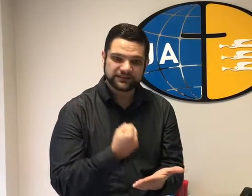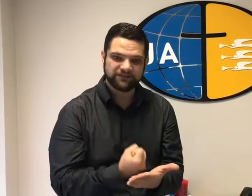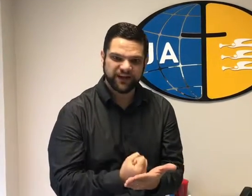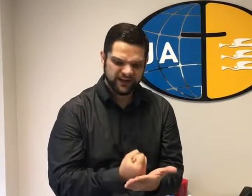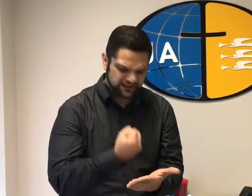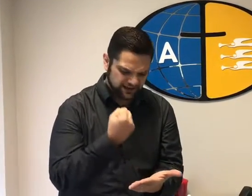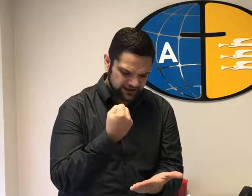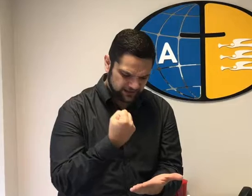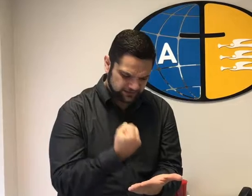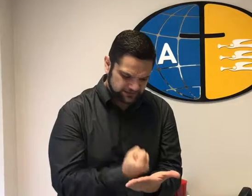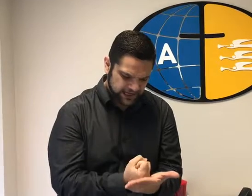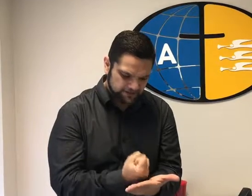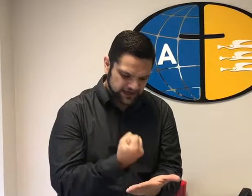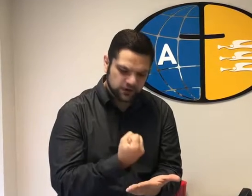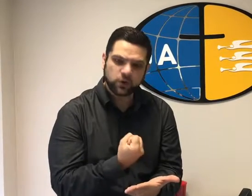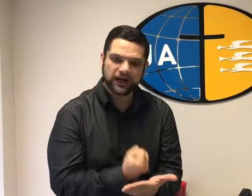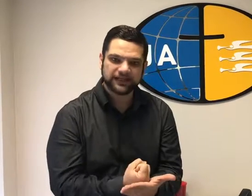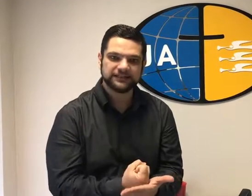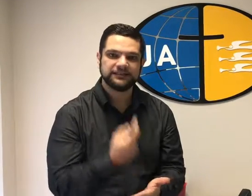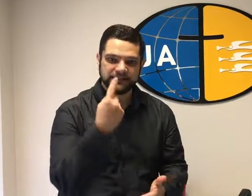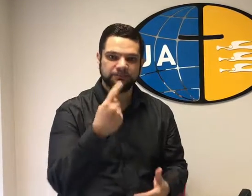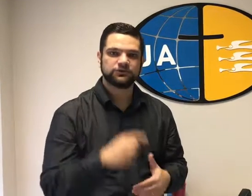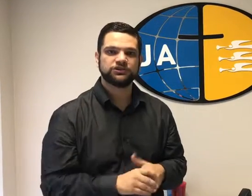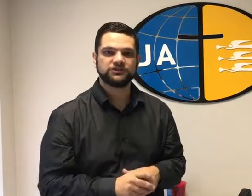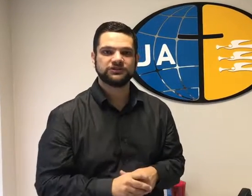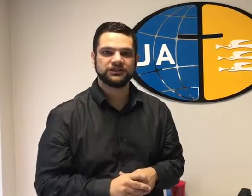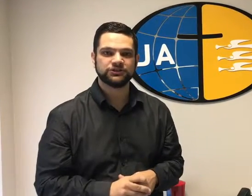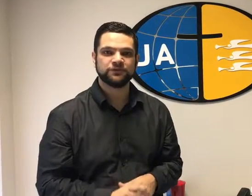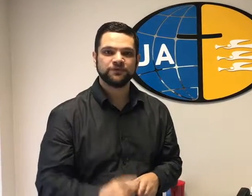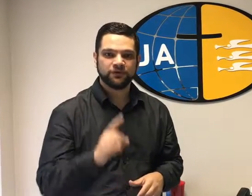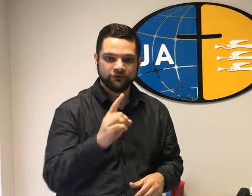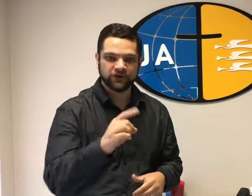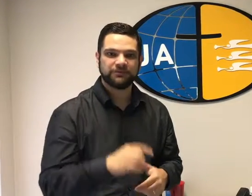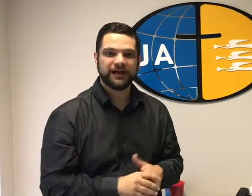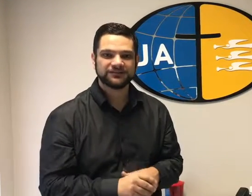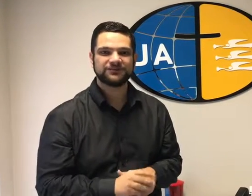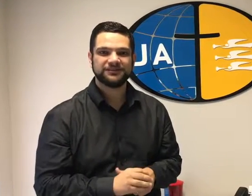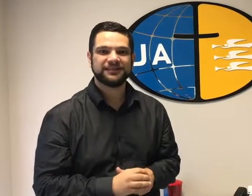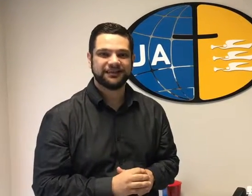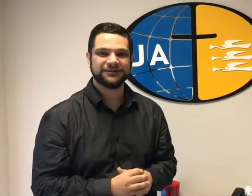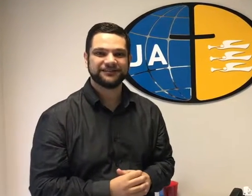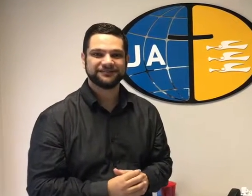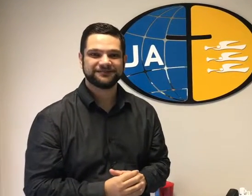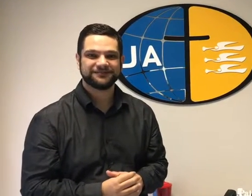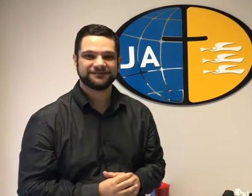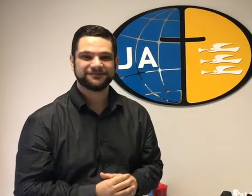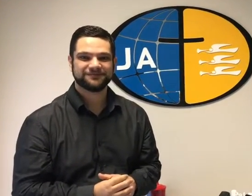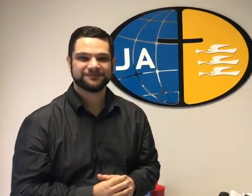nossa fé sempre ancorada na pessoa de Jesus Cristo. Um forte abraço e até amanhã. amanhã. sub